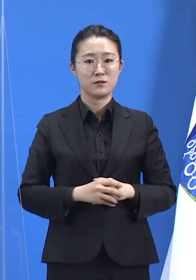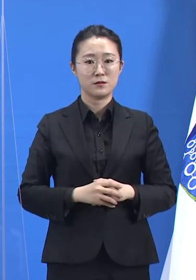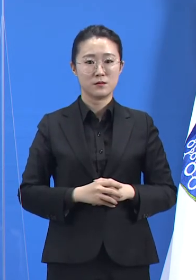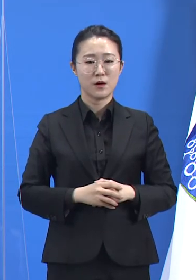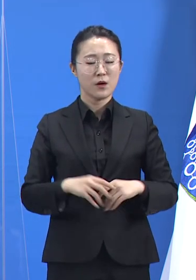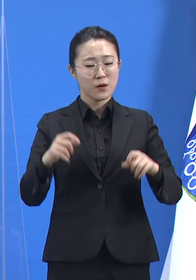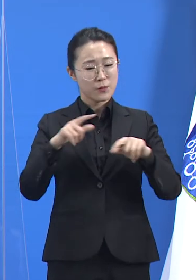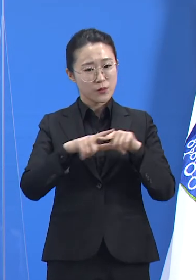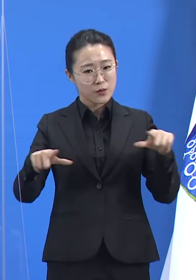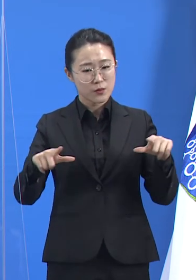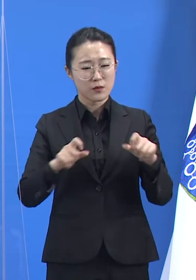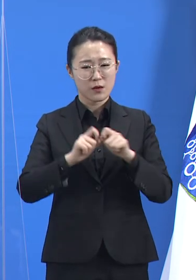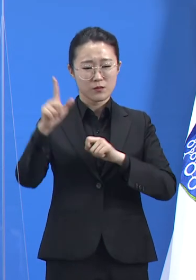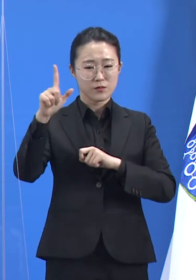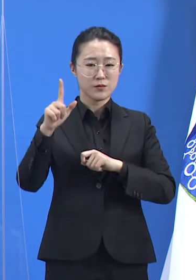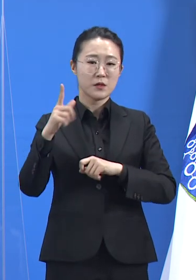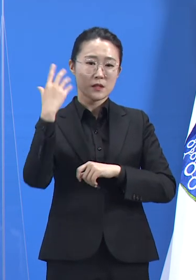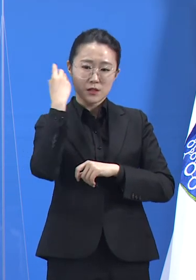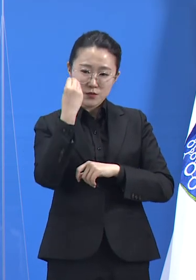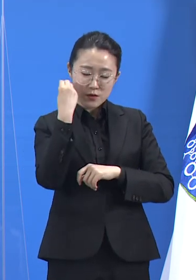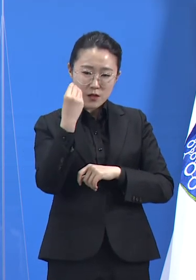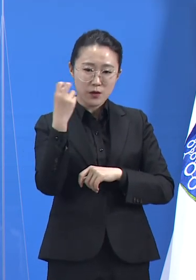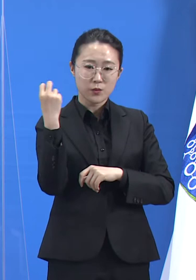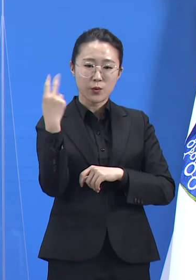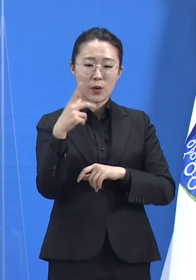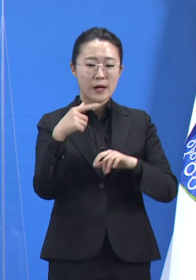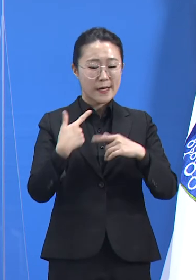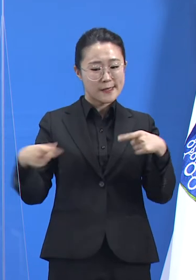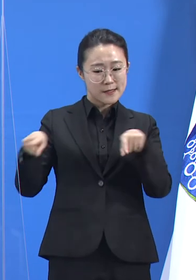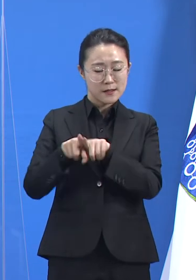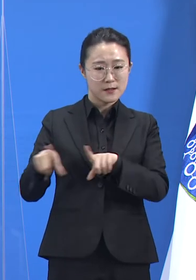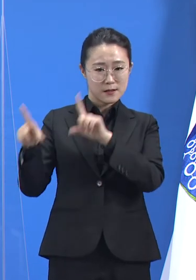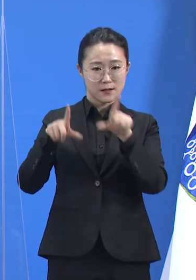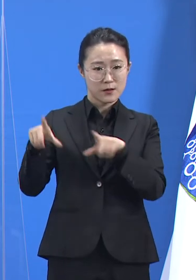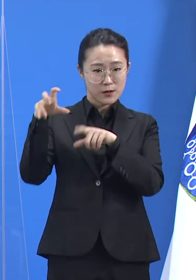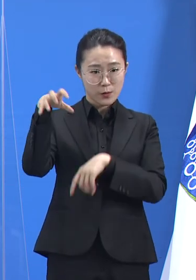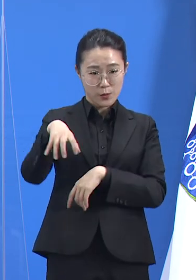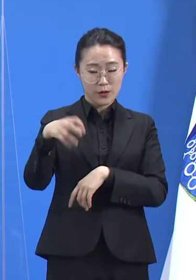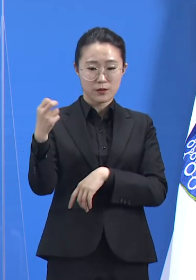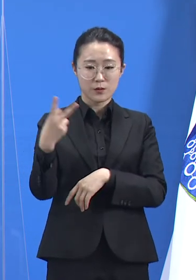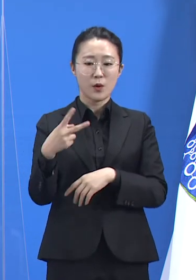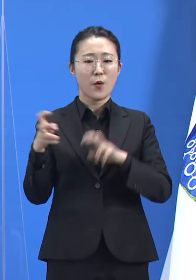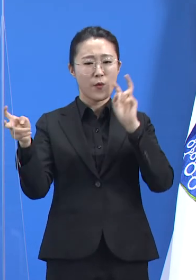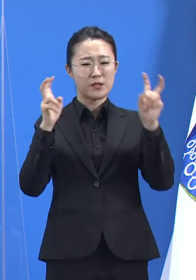공동 숙소를 운영하고 있는 곳이었고 작은 규모의 사업장이 많았습니다.